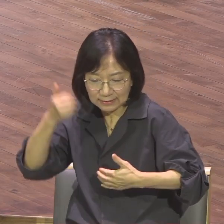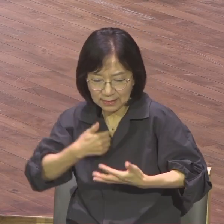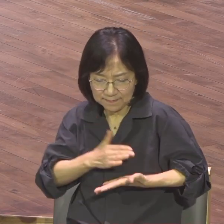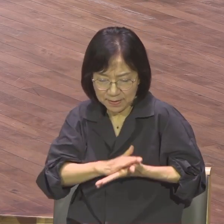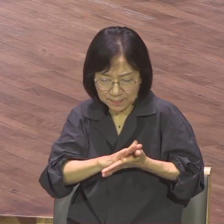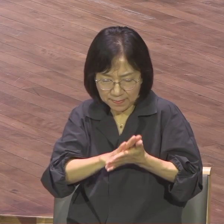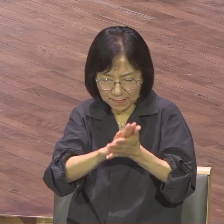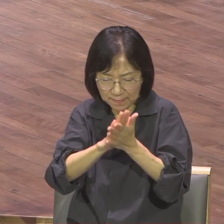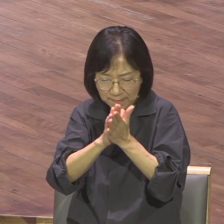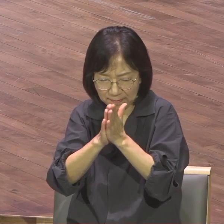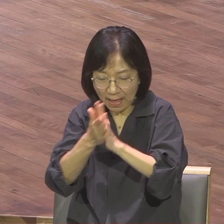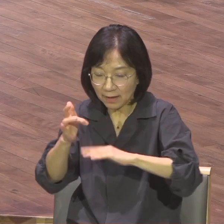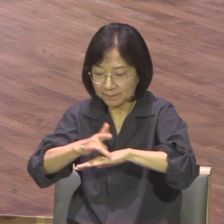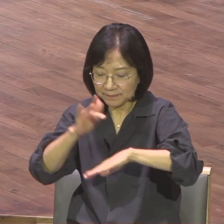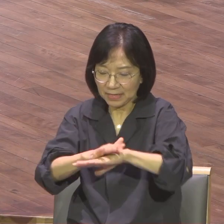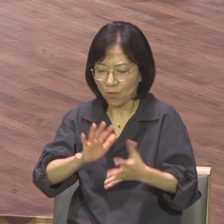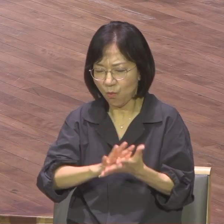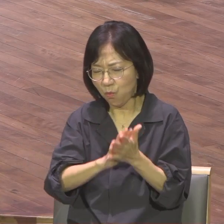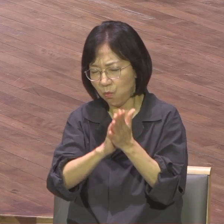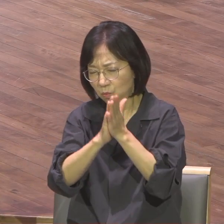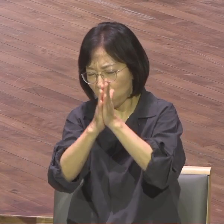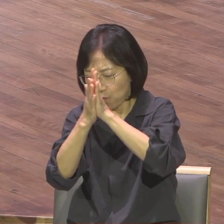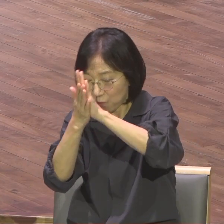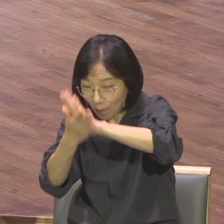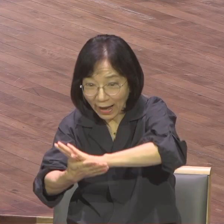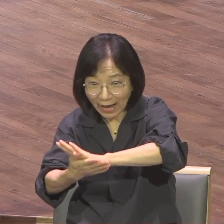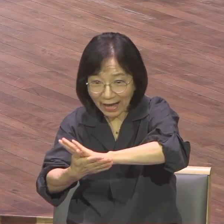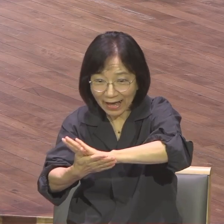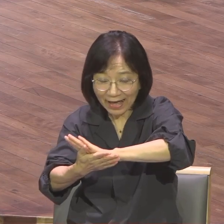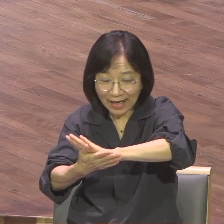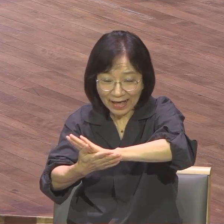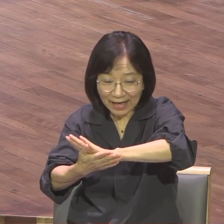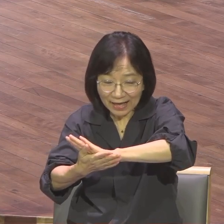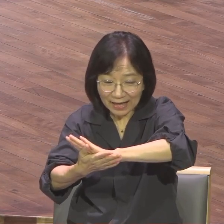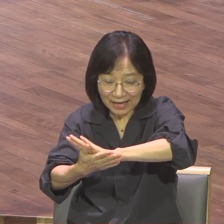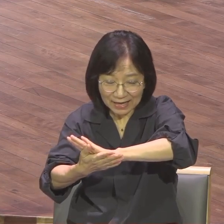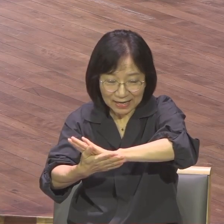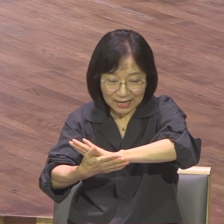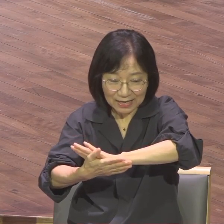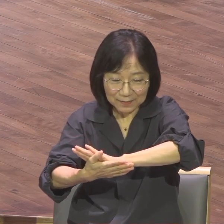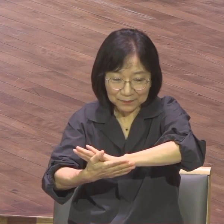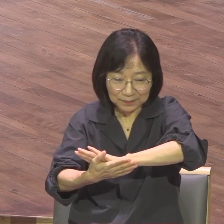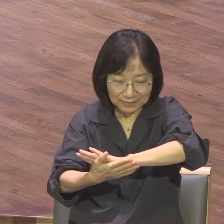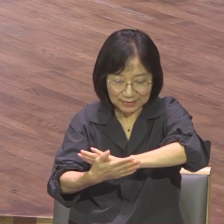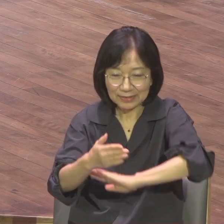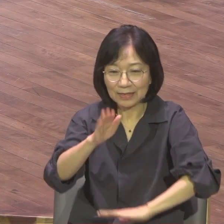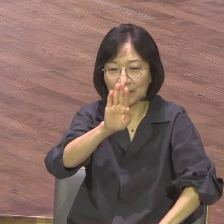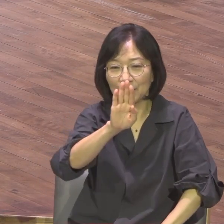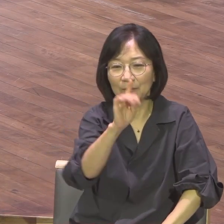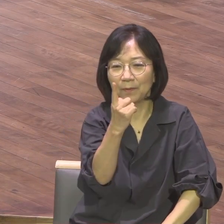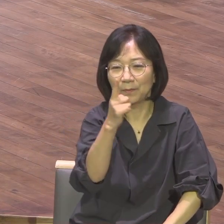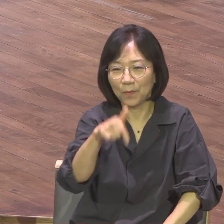이 복음화 사이에 즉 복음과 복음화 사이에 지금 저와 여러분들은 한가운데 서 있습니다.